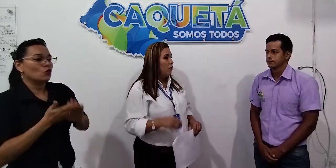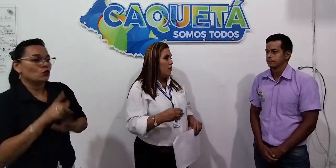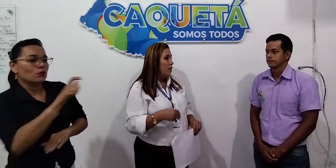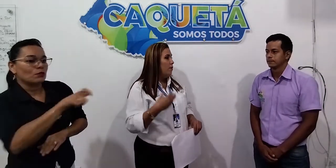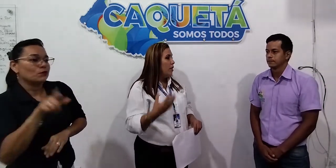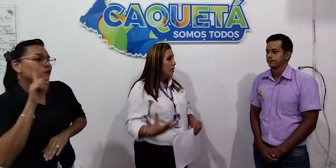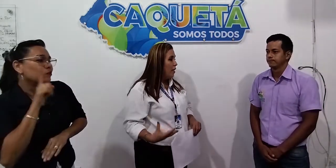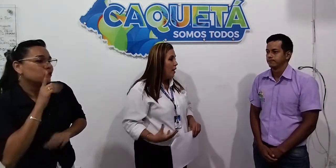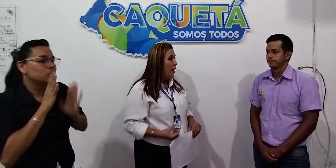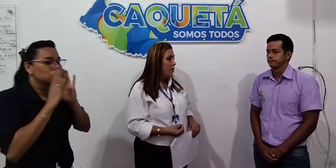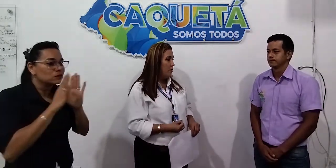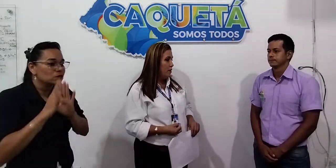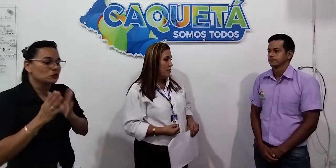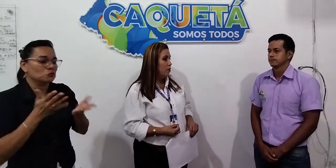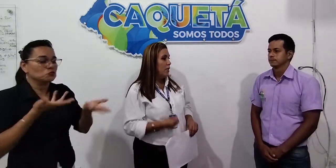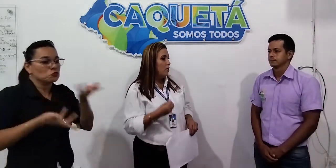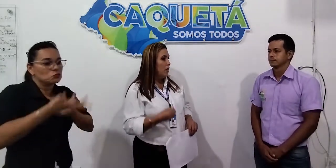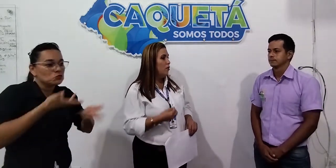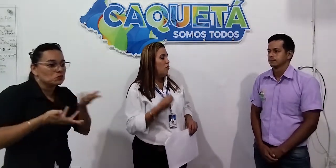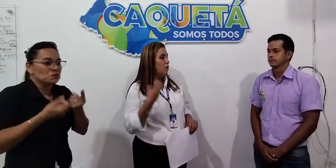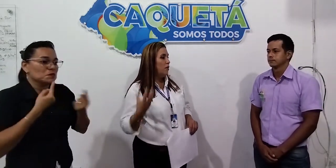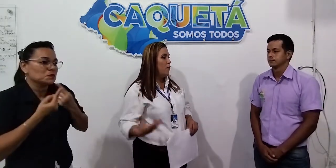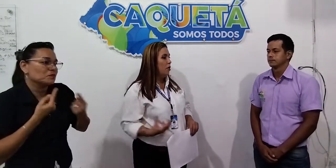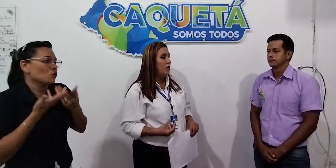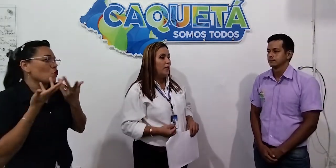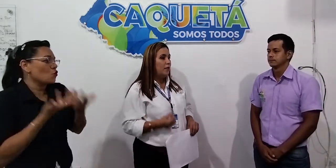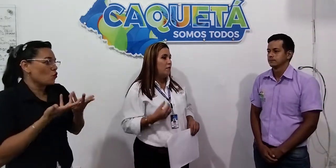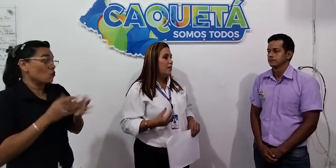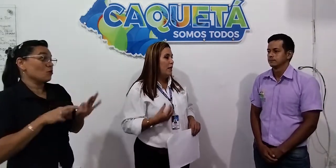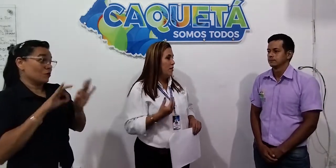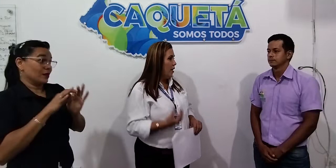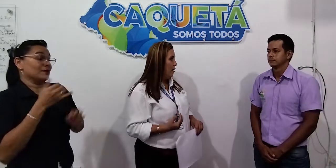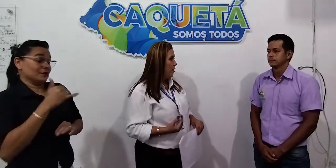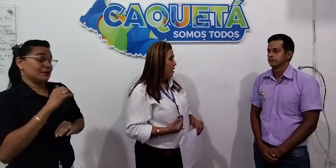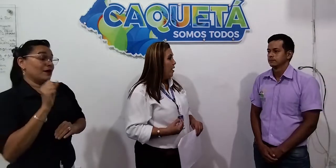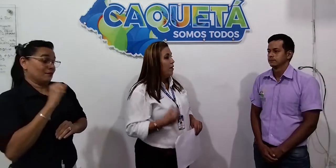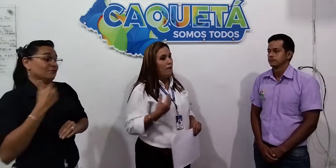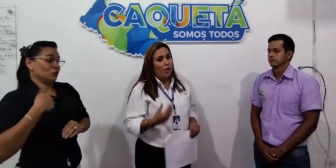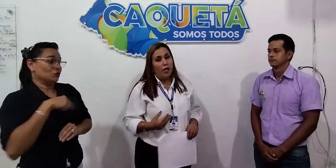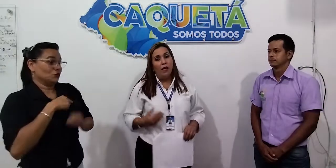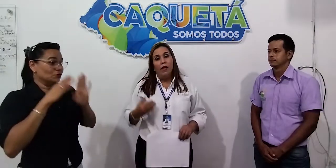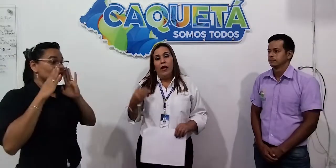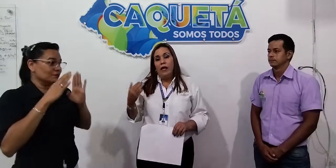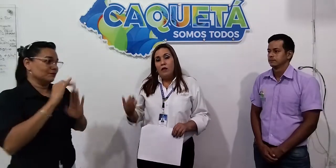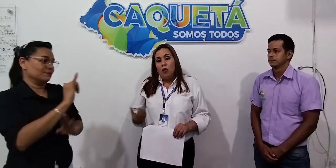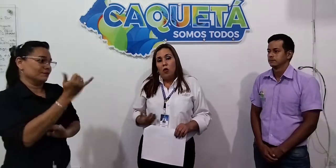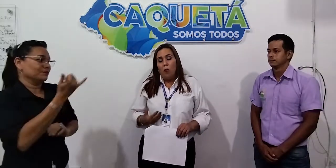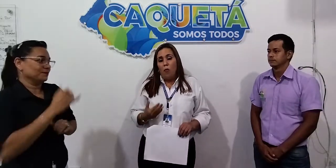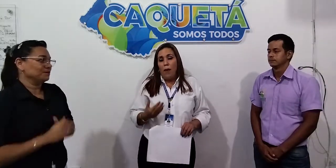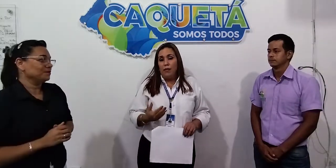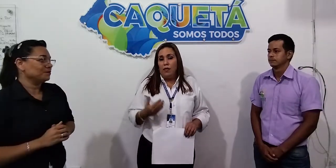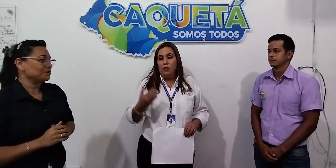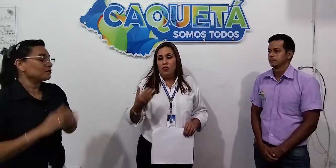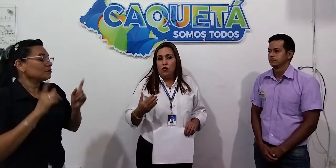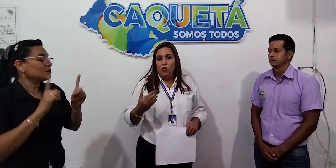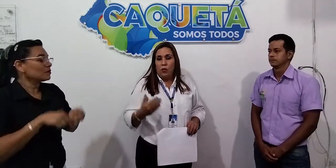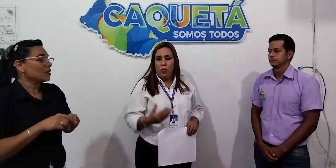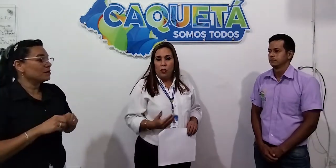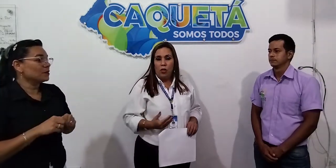el cual también a través de ellos atiende toda esta política transversalizada. También, como parte del Consejo Superior de la